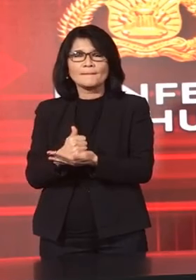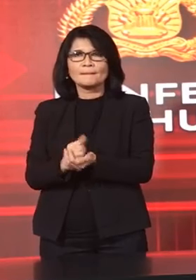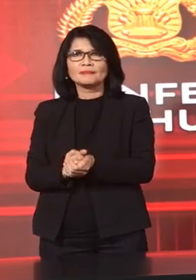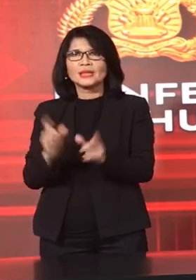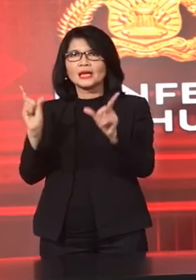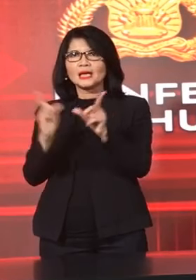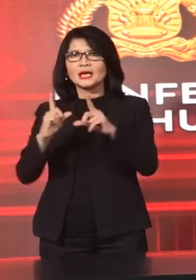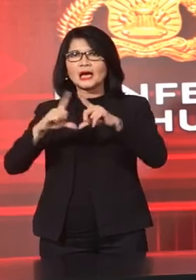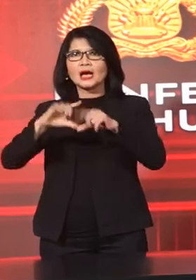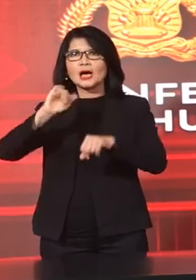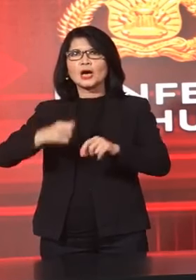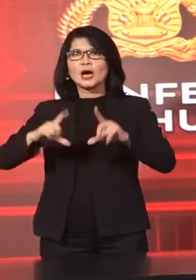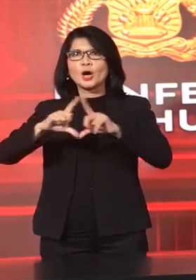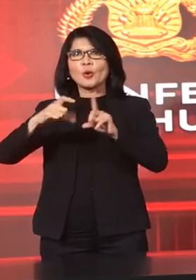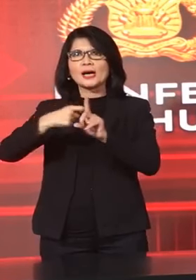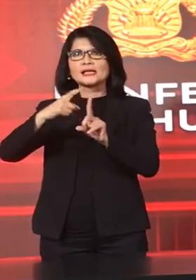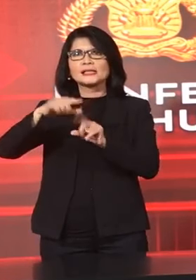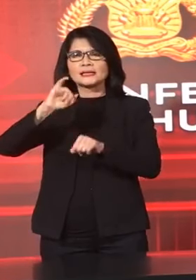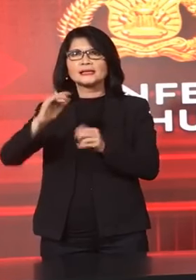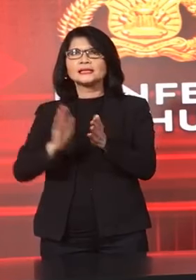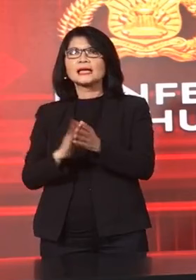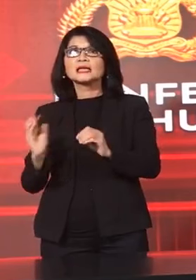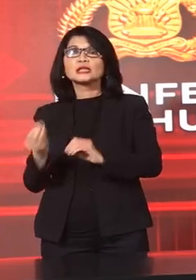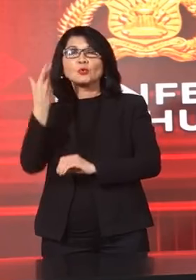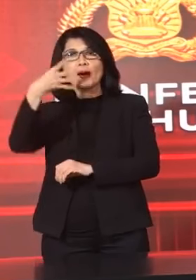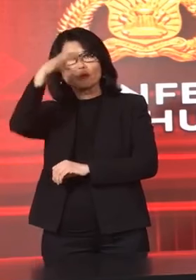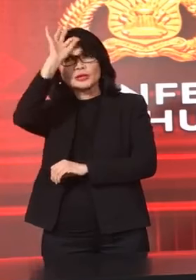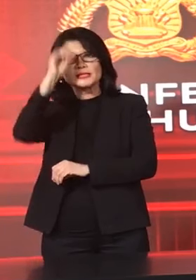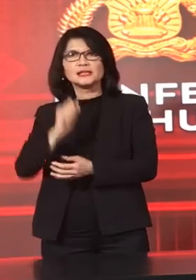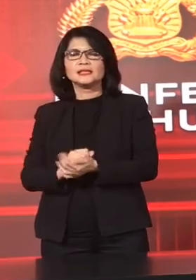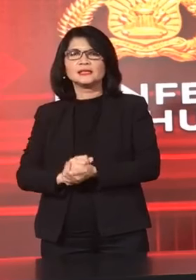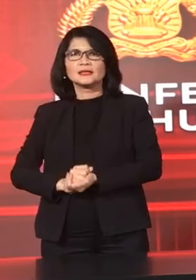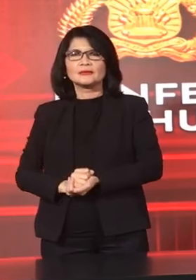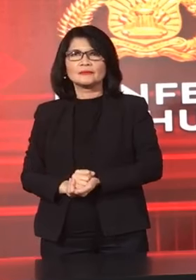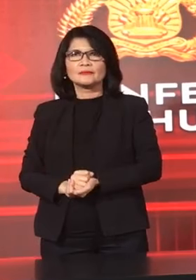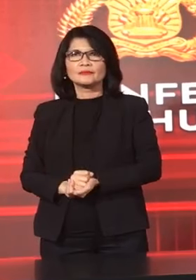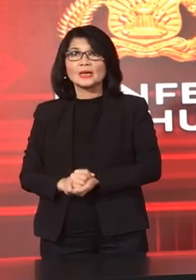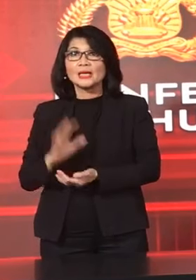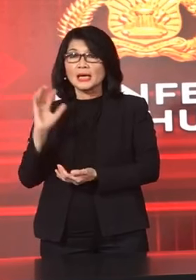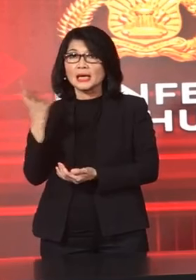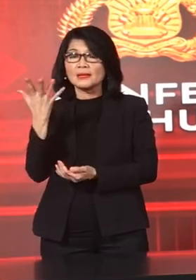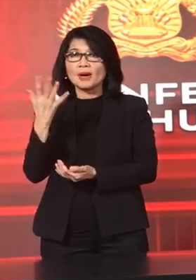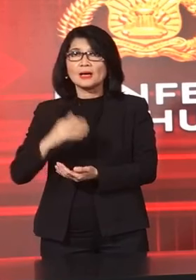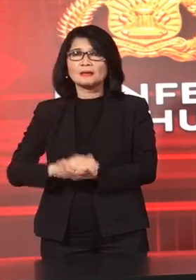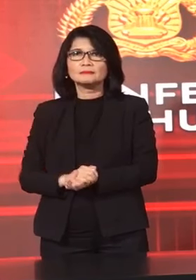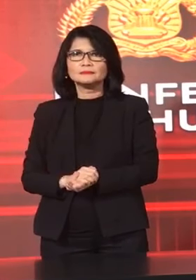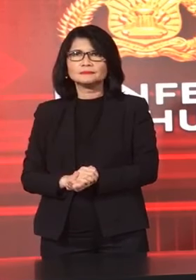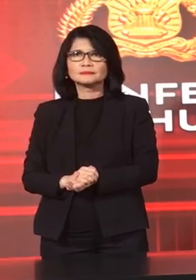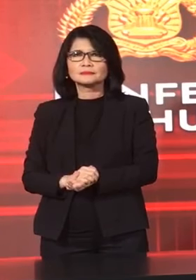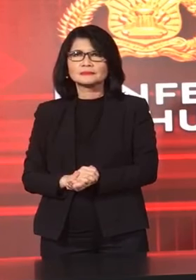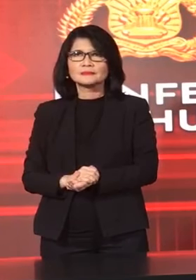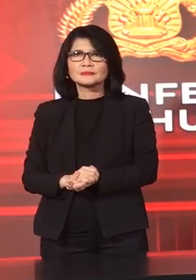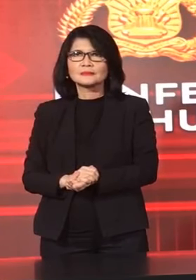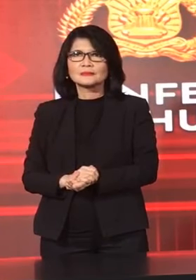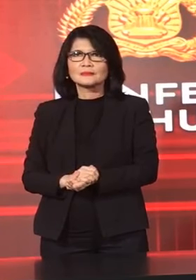Jakti Dan Kaporin Untuk Kabar Eskip Yang Kelima Terkait